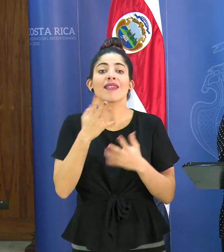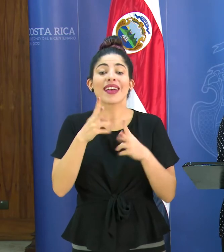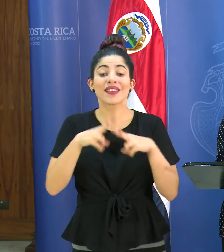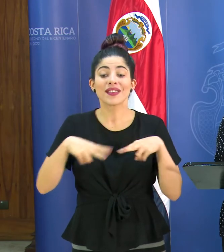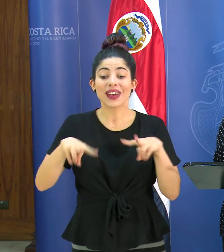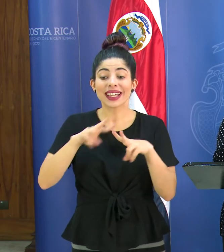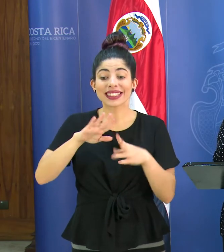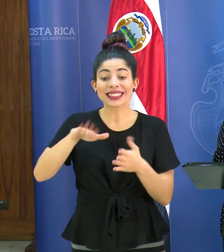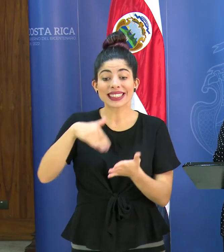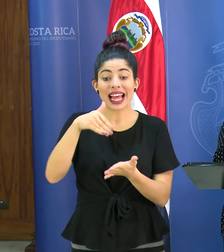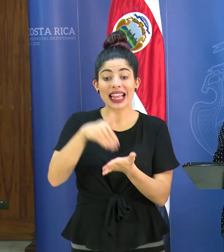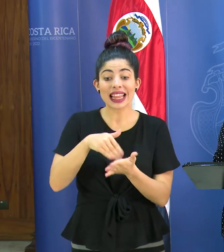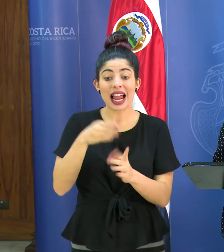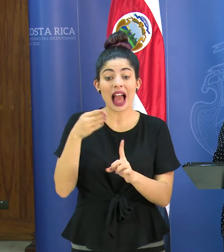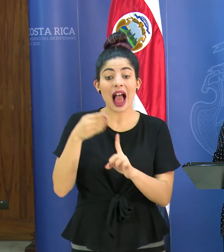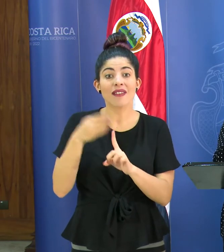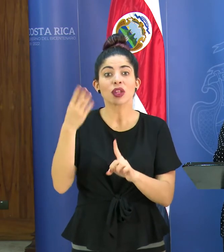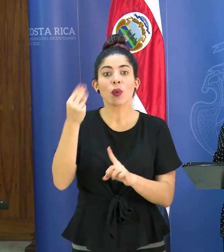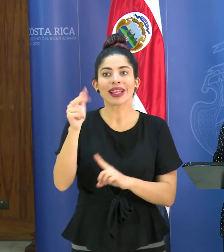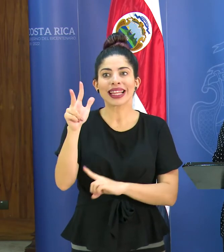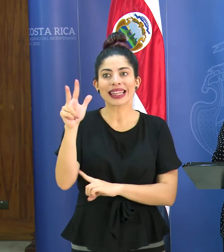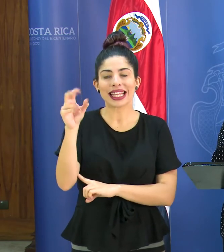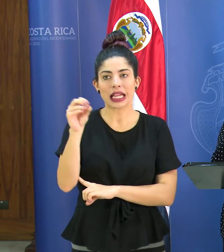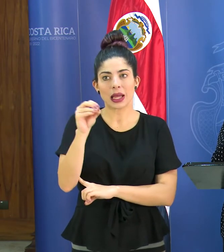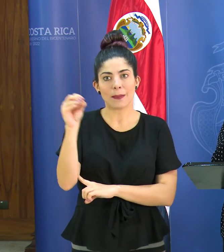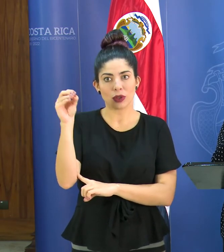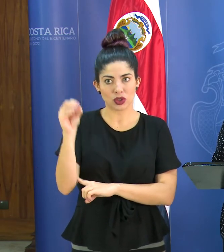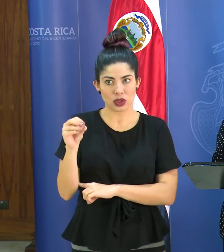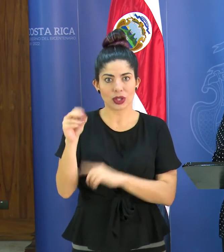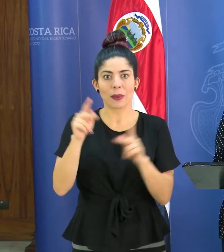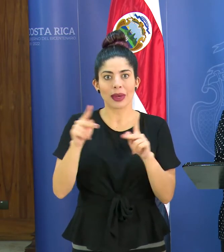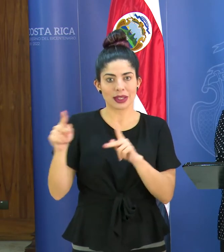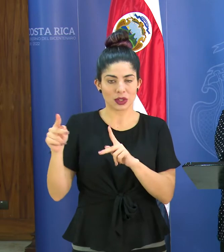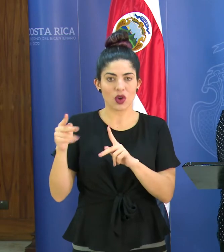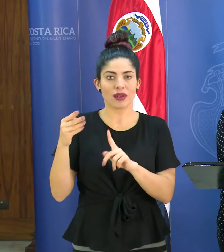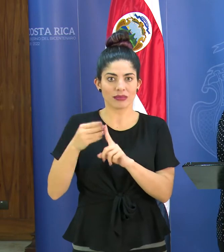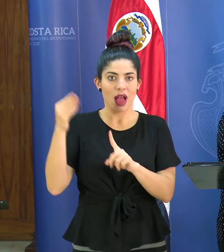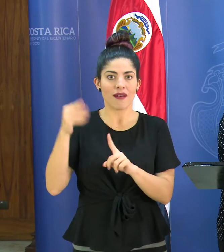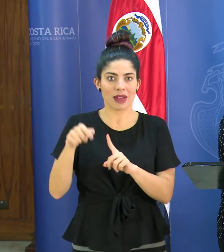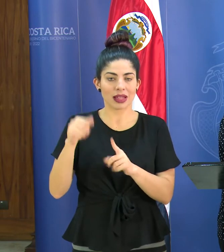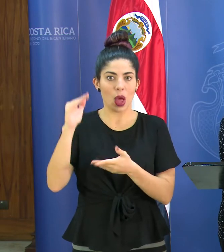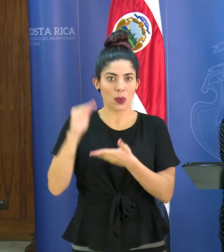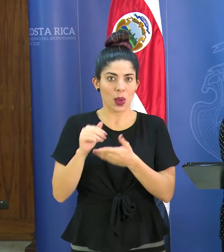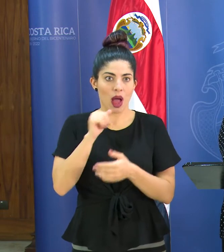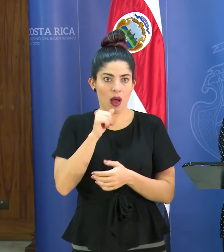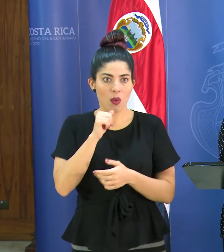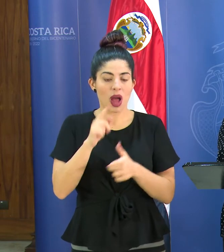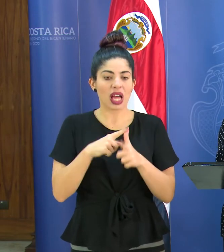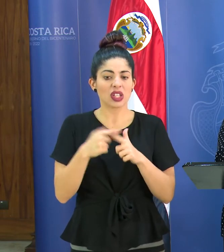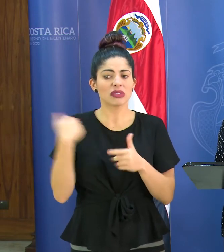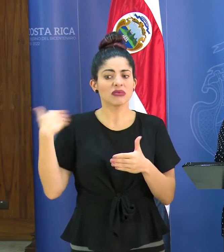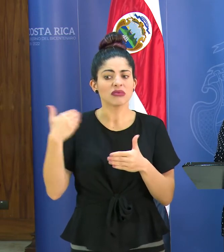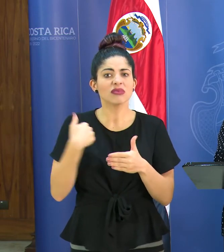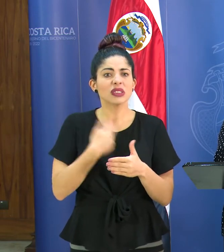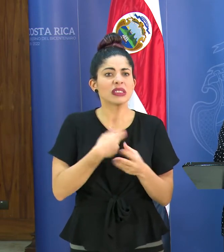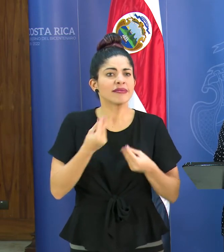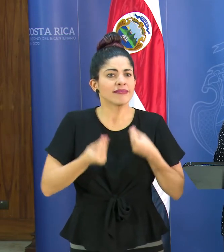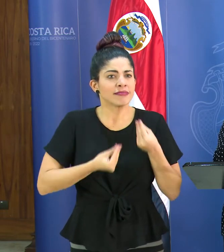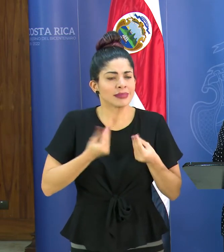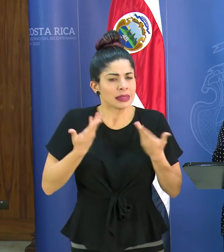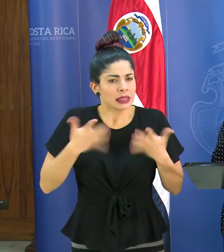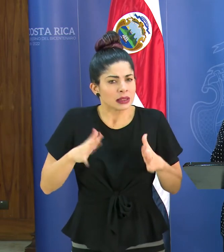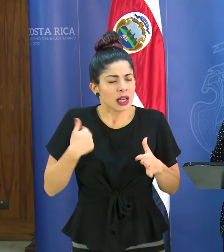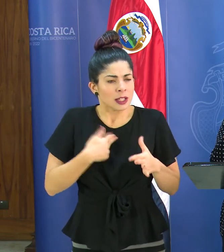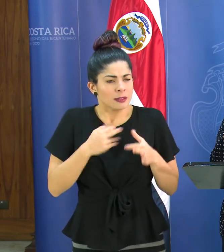el valle central una afectación de un 30% de la población que hemos venido haciendo bueno hemos hecho toda una